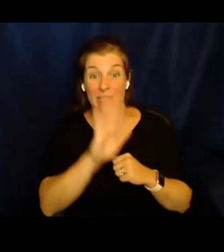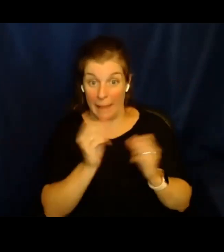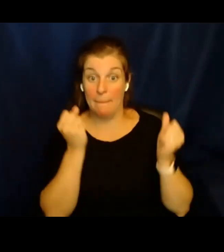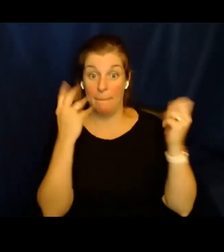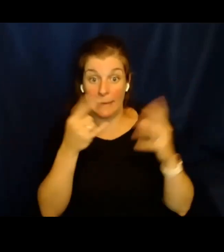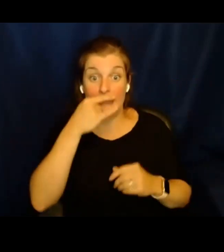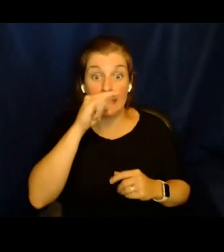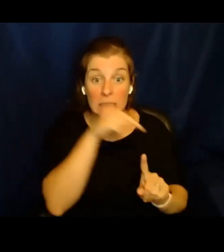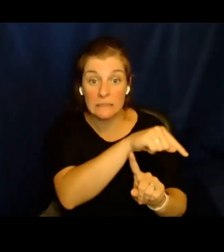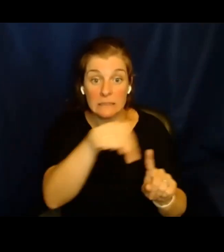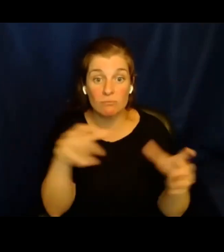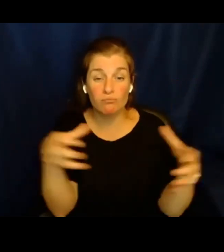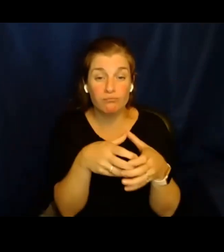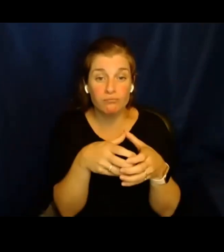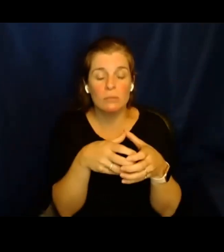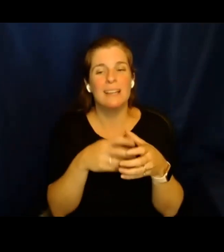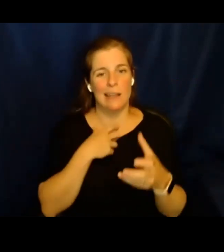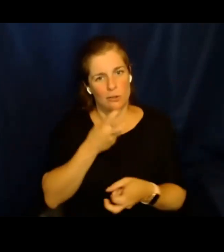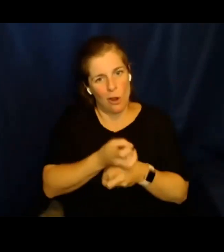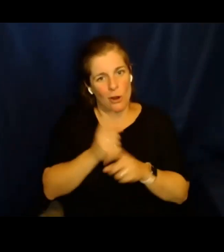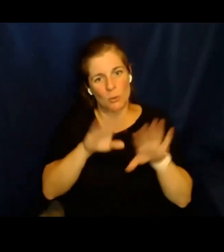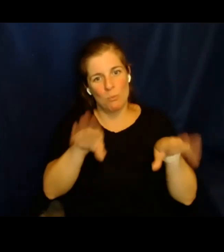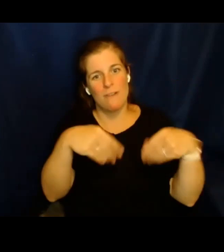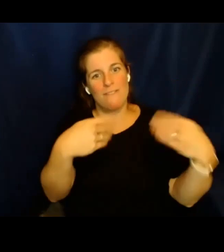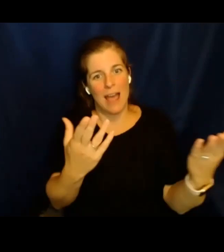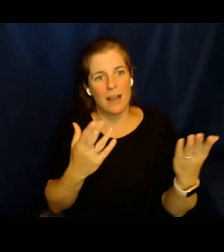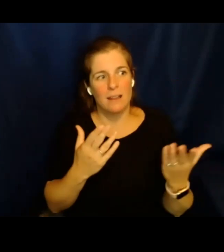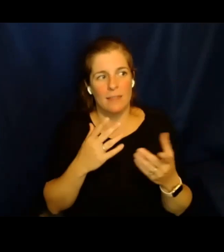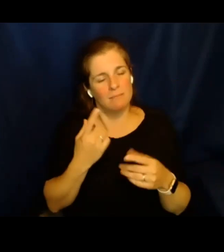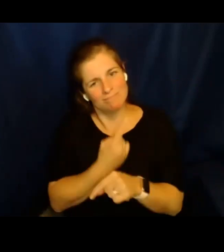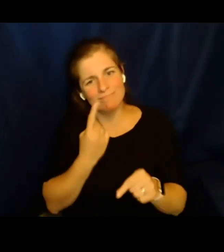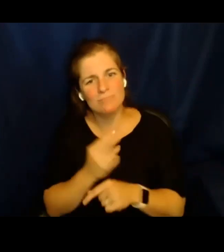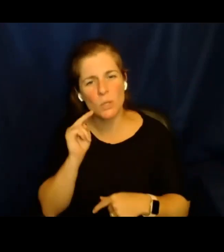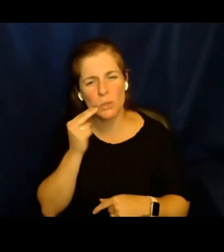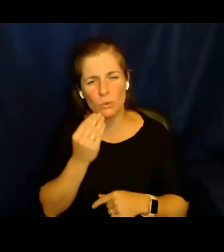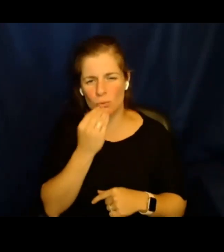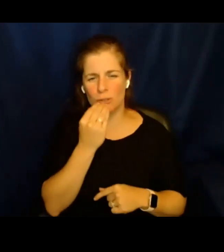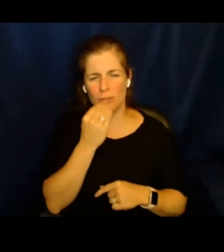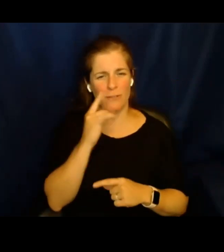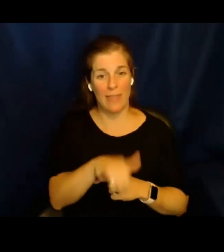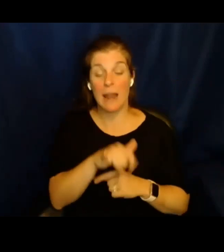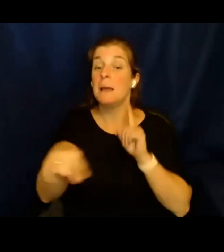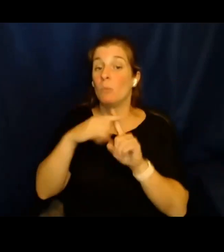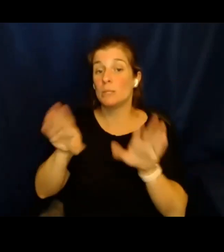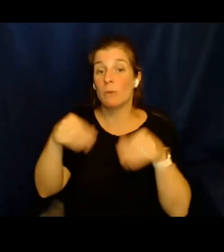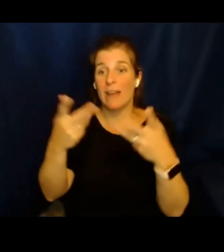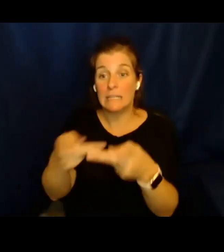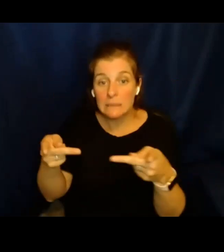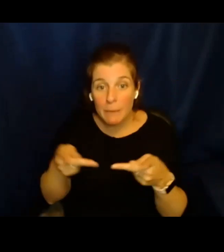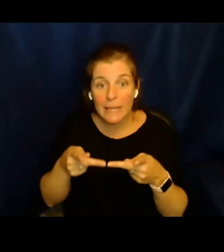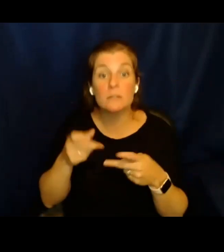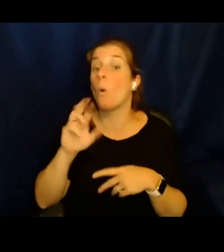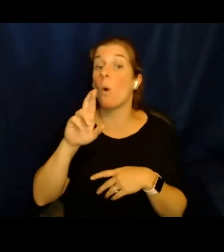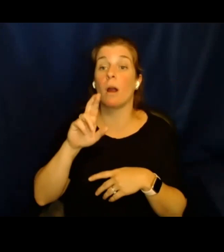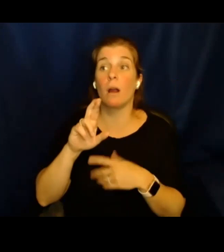es que es increíblemente difícil proveer los recursos adecuados y también el de proveer un espacio para